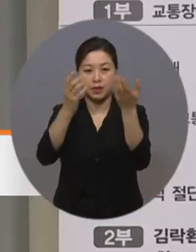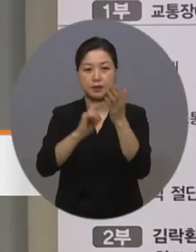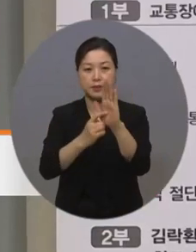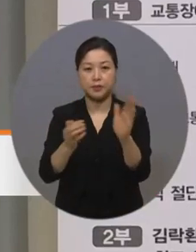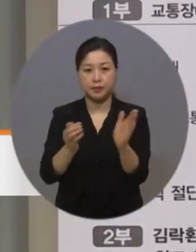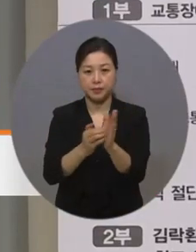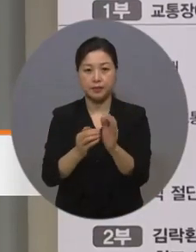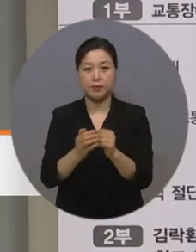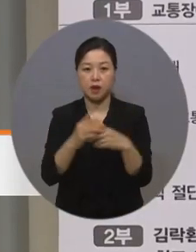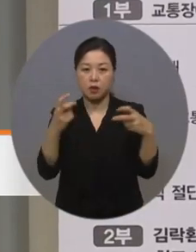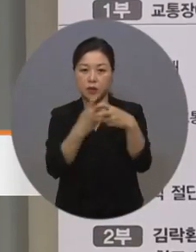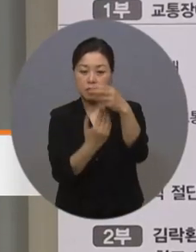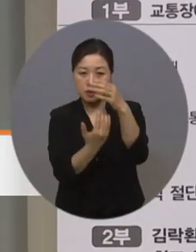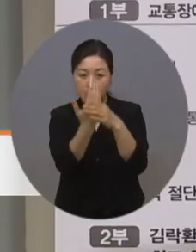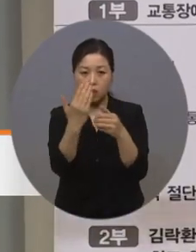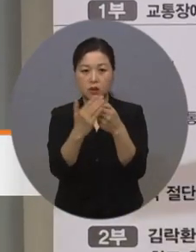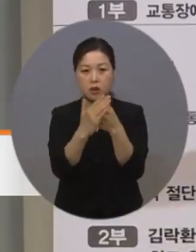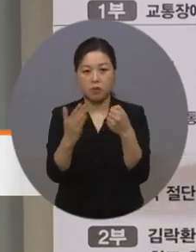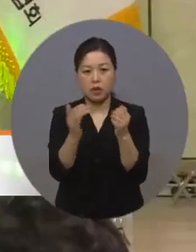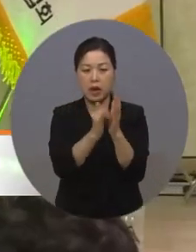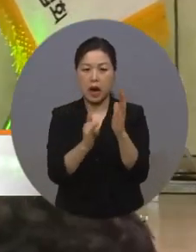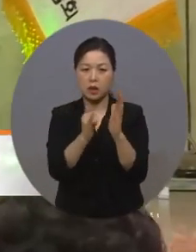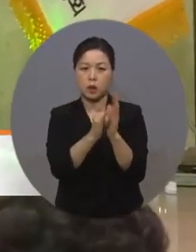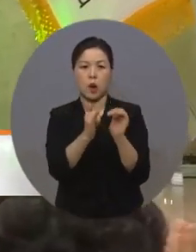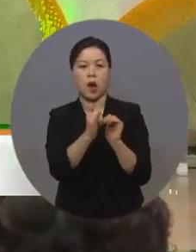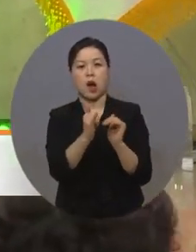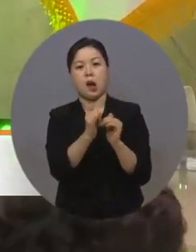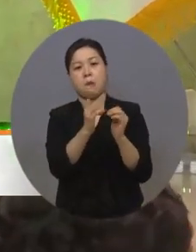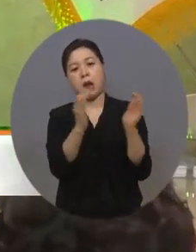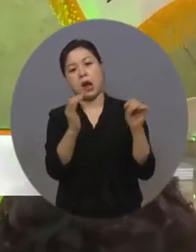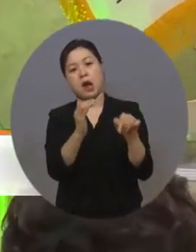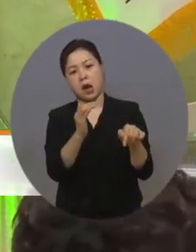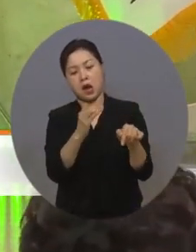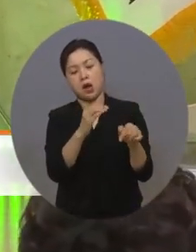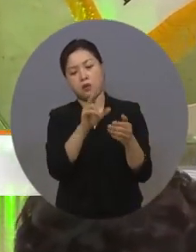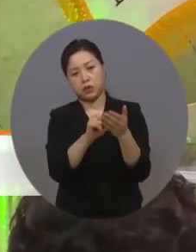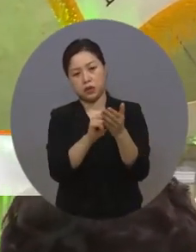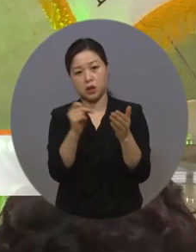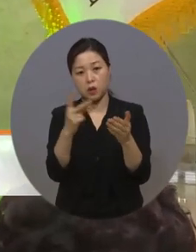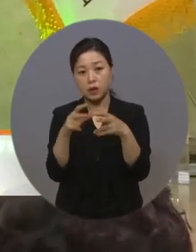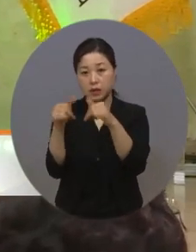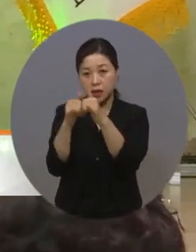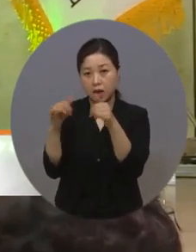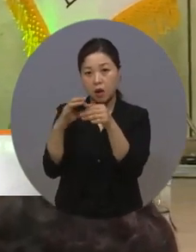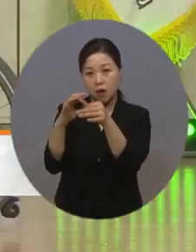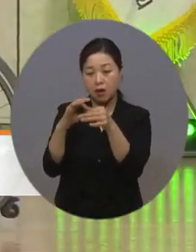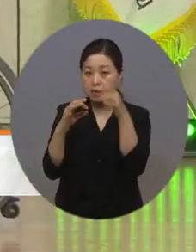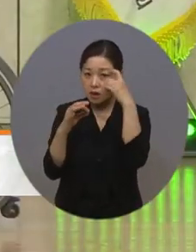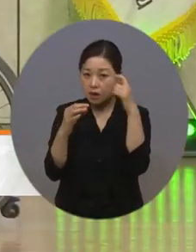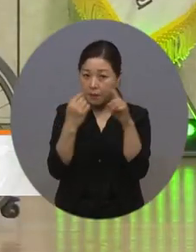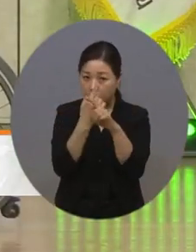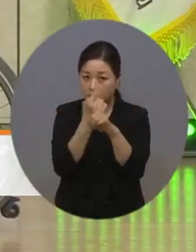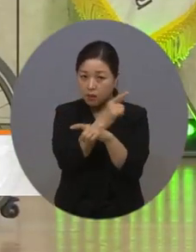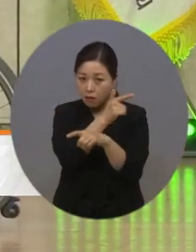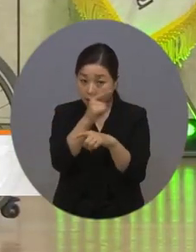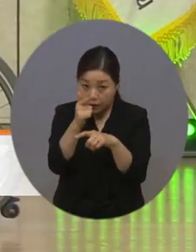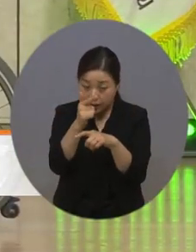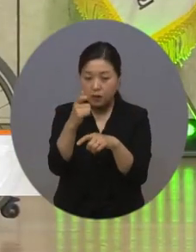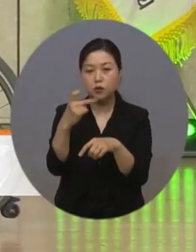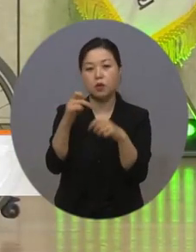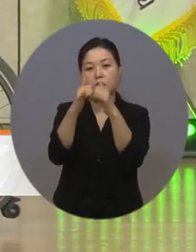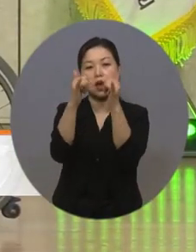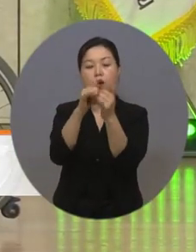교통사고로 인한 가족 공동체 붕괴에 따른 가족 문제와 장애인 인식 개선 등 각종 사회 문제를 해결하고